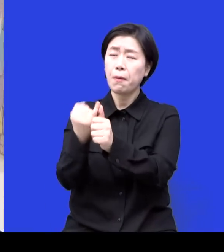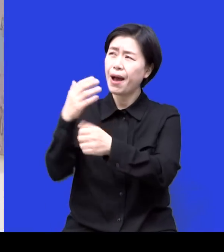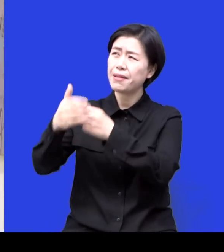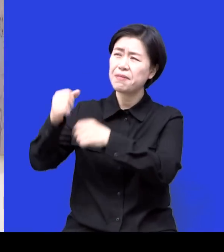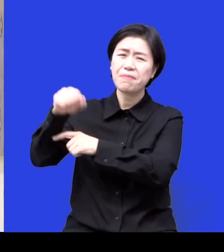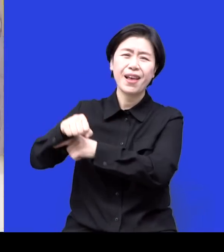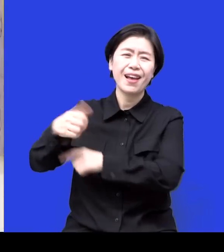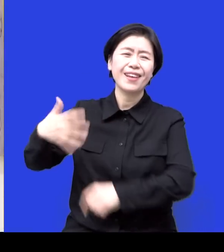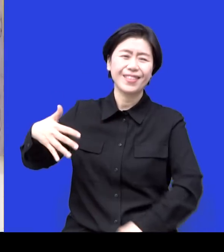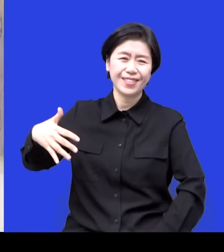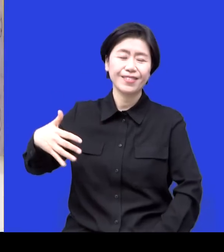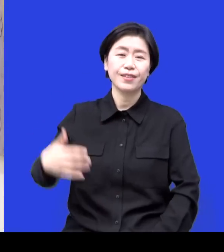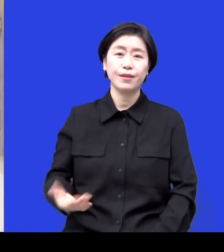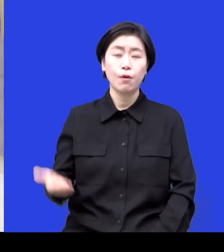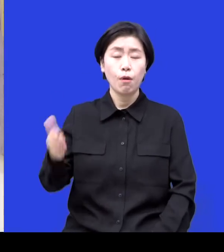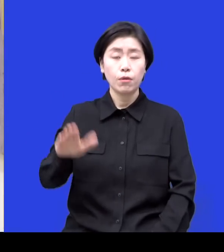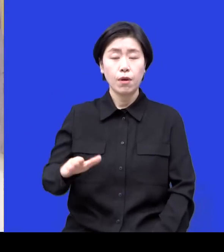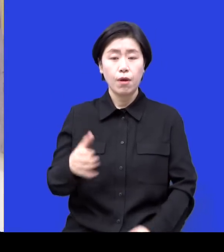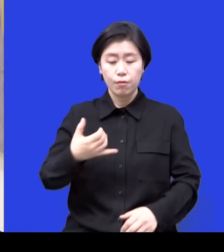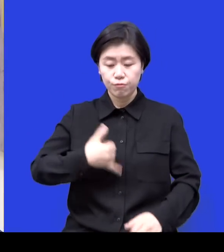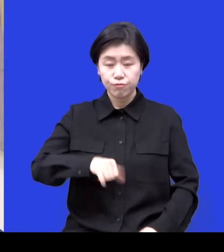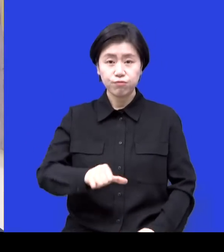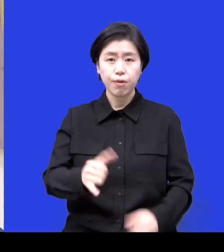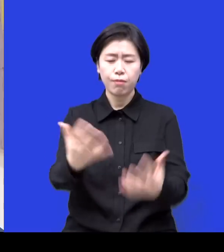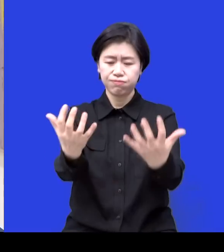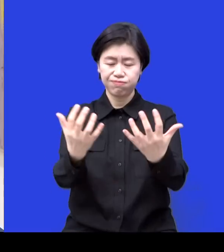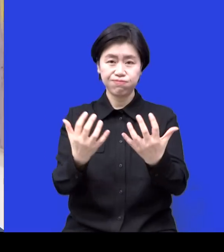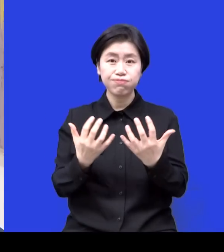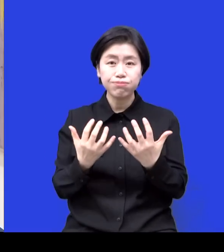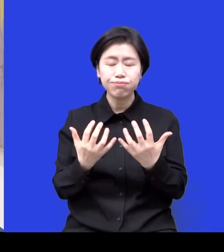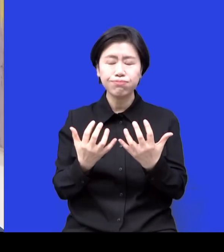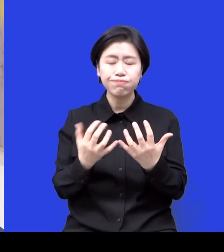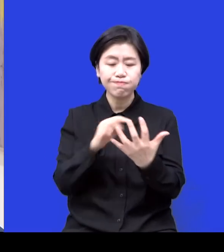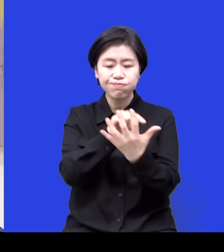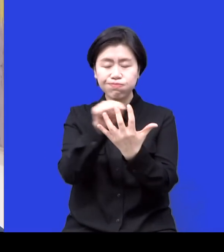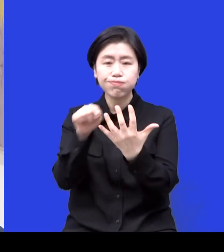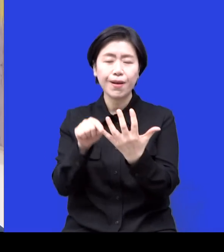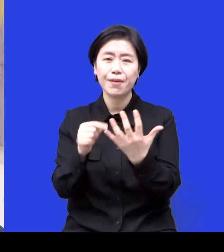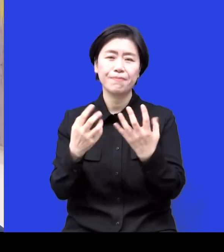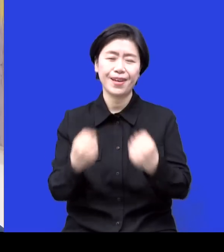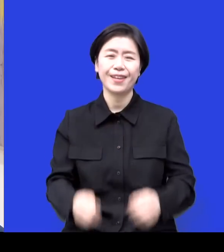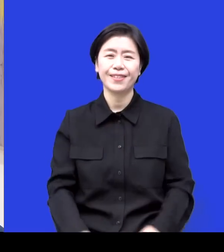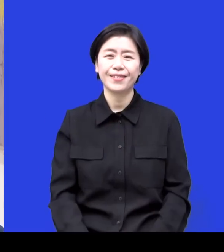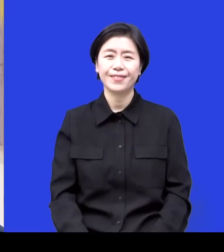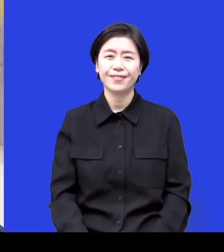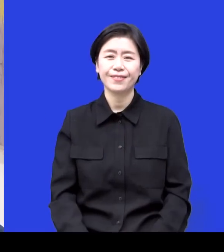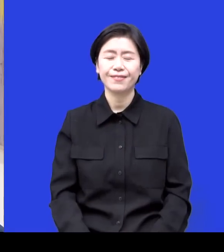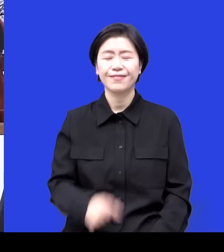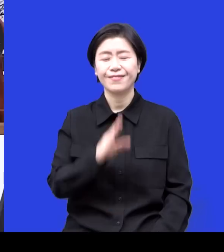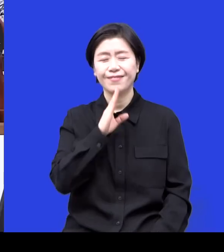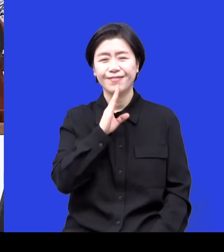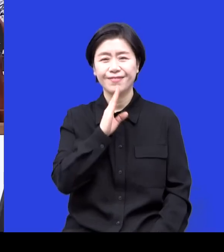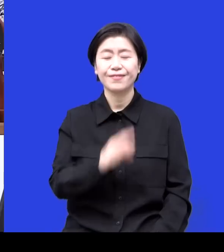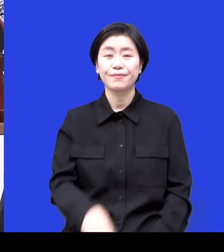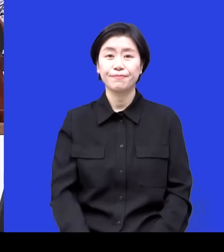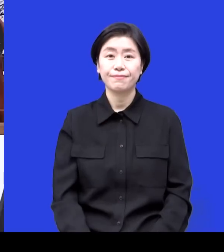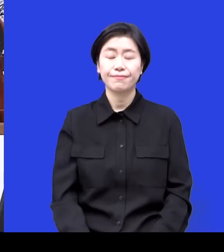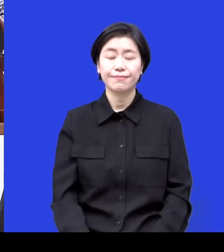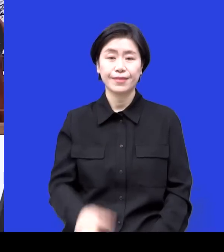하셨는데 자식을 너무 많이 보내주셔서 지금 자식 복이 너무 많습니다 아들, 딸들이 너무 많아요